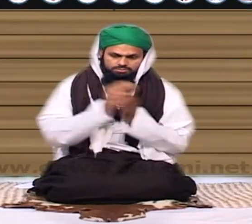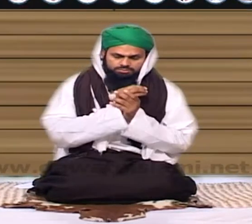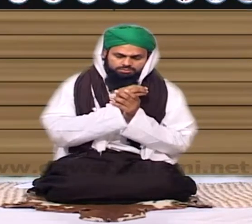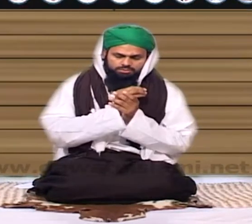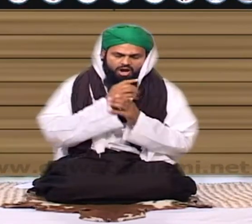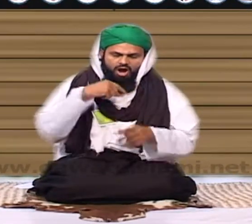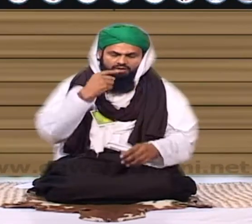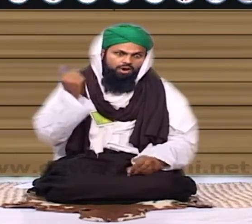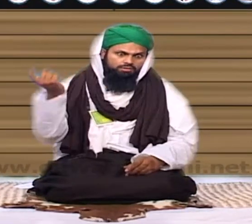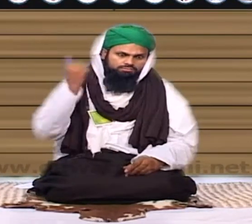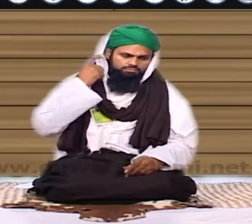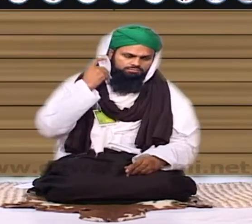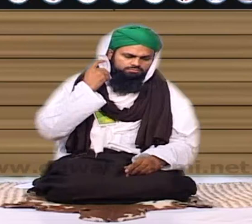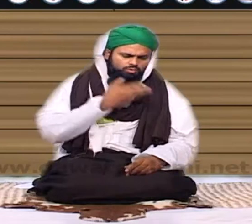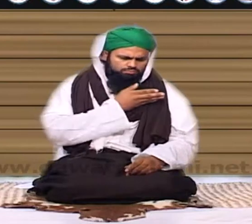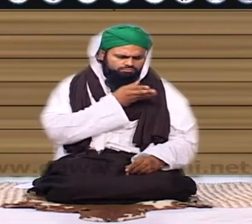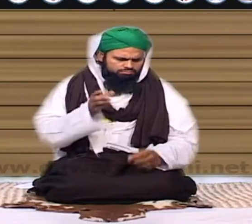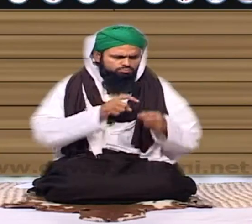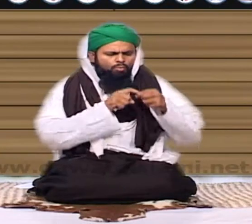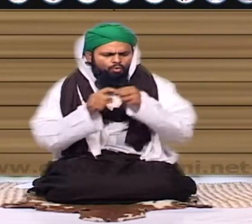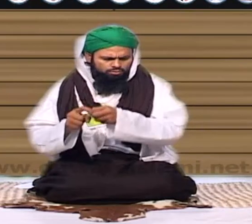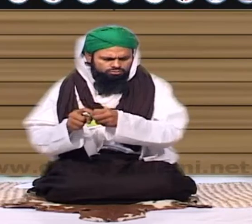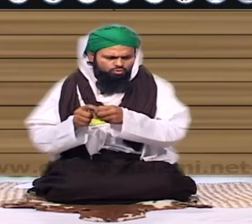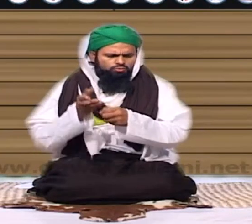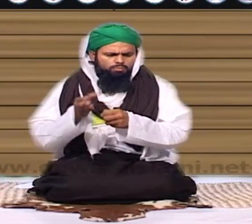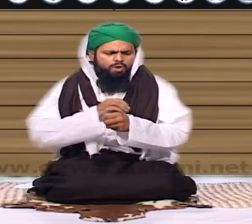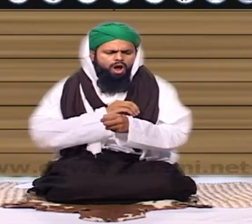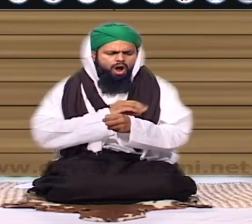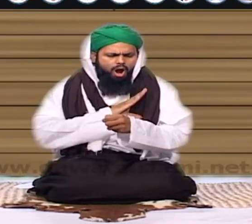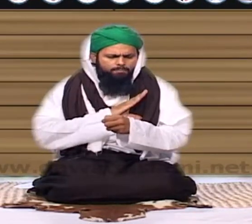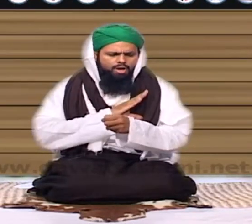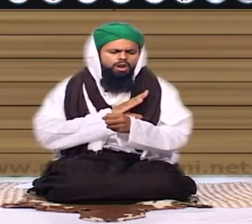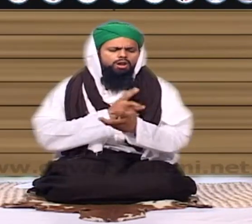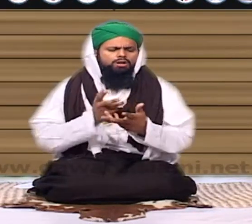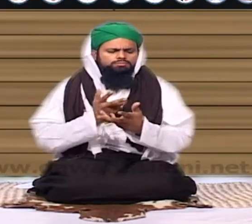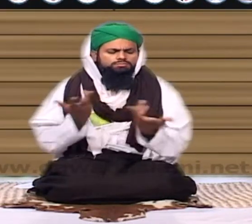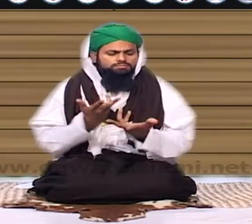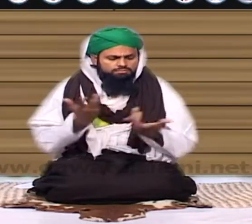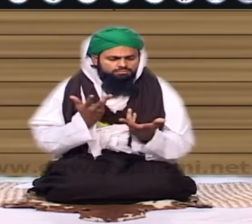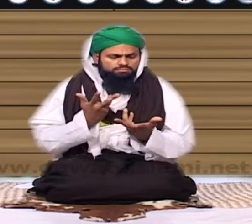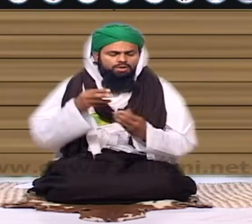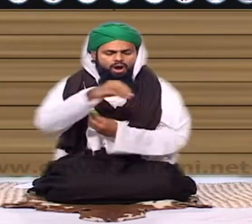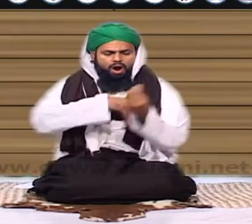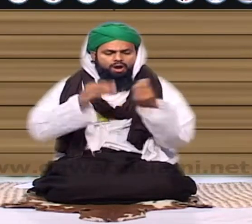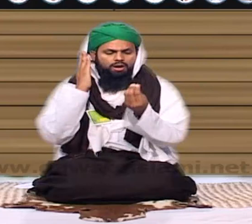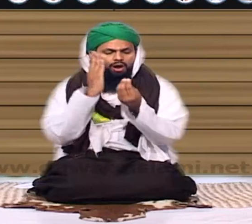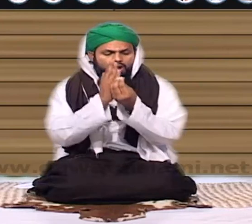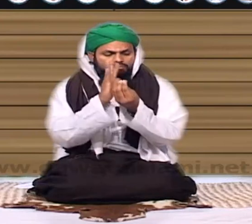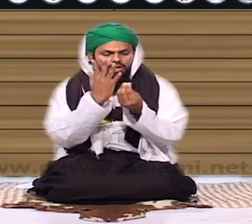آواز دی کہ اس سے پوچھنا کیوں نہیں کہ تیرا چہرہ قبلے کی طرف سے کیوں پھر گیا تو کیوں اس